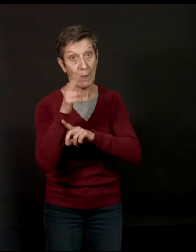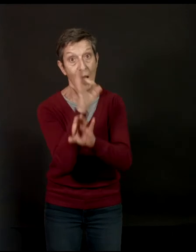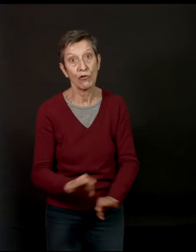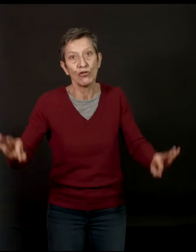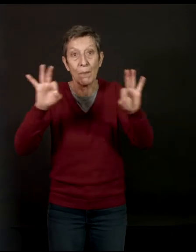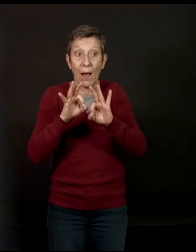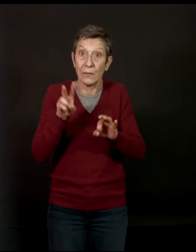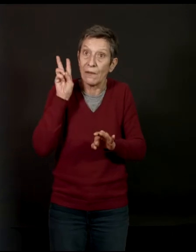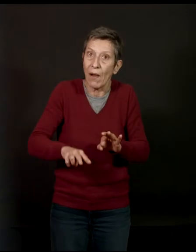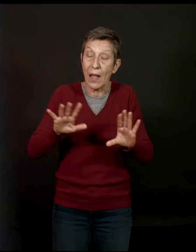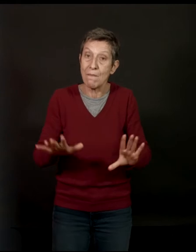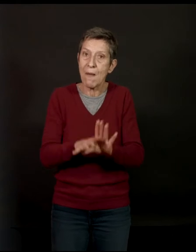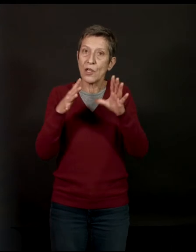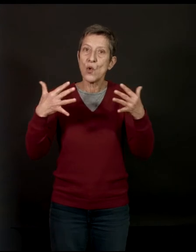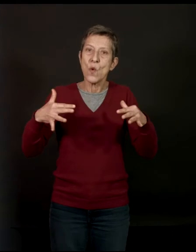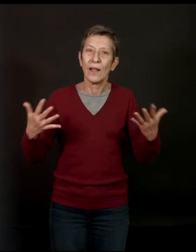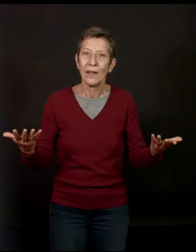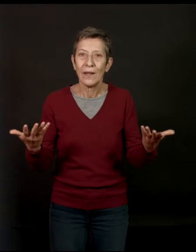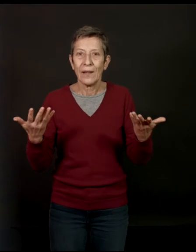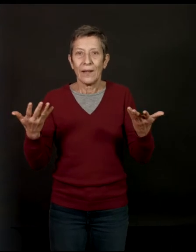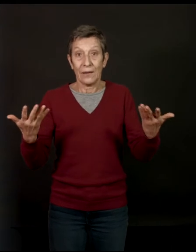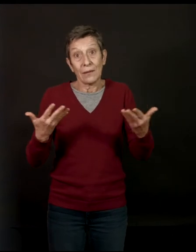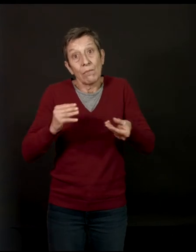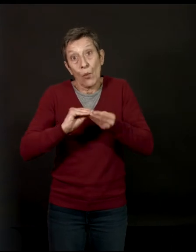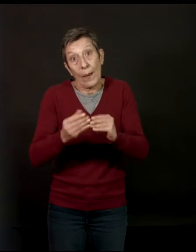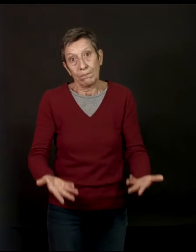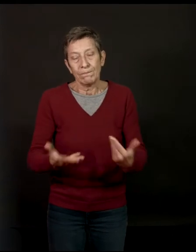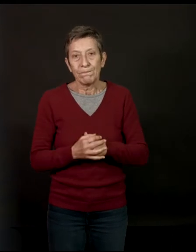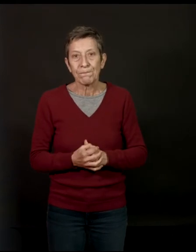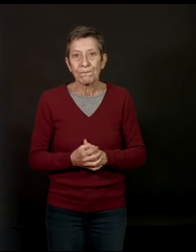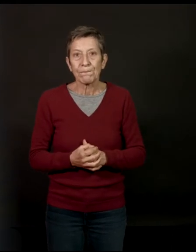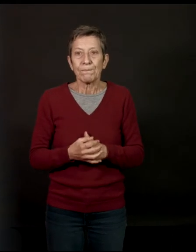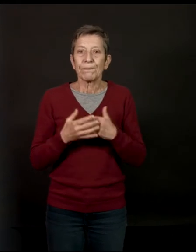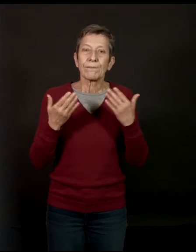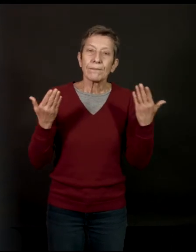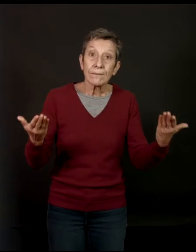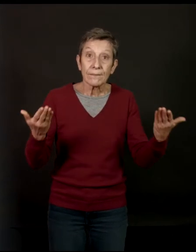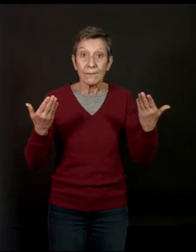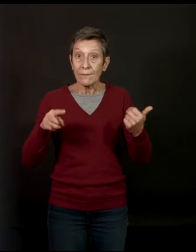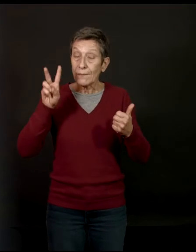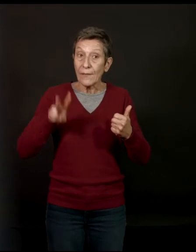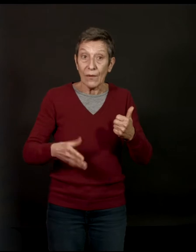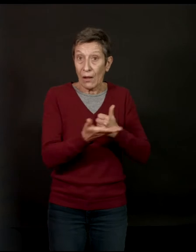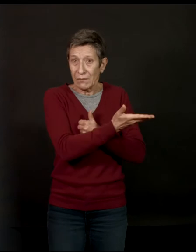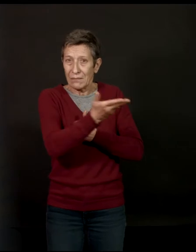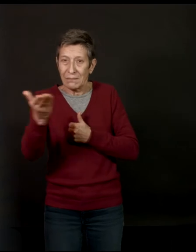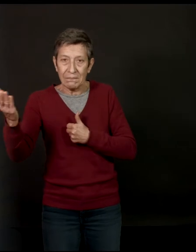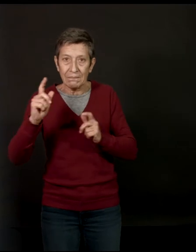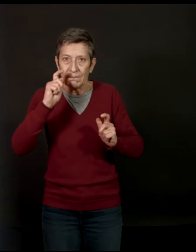Et c'est vrai qu'il y a vraiment... C'est vraiment un problème aujourd'hui. Et il y a une telle défiance par rapport à la presse.